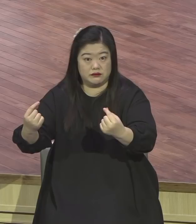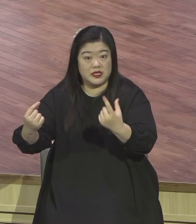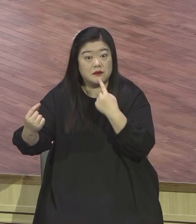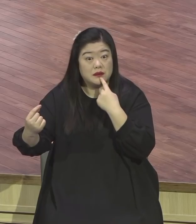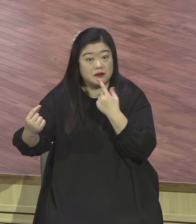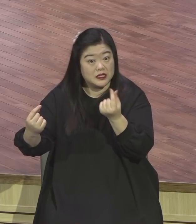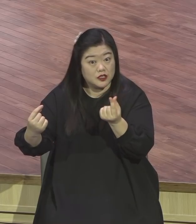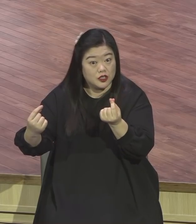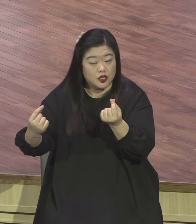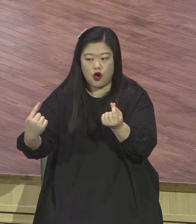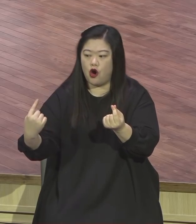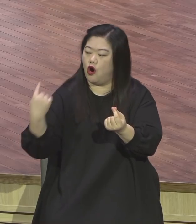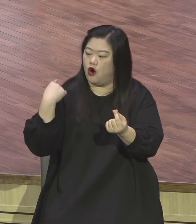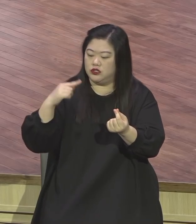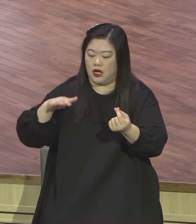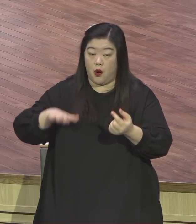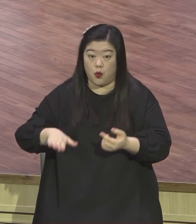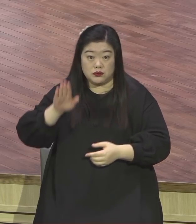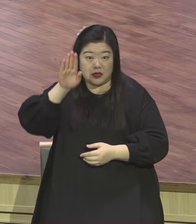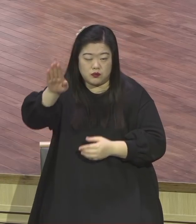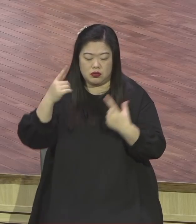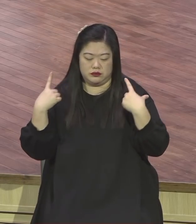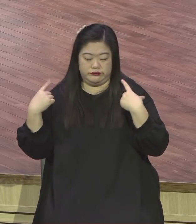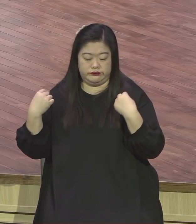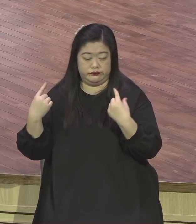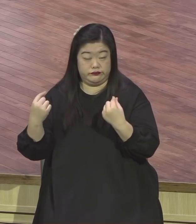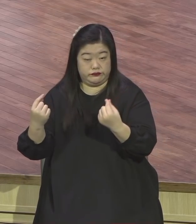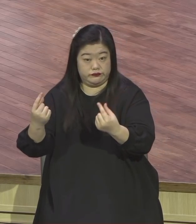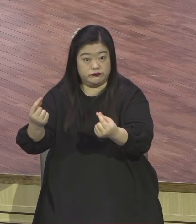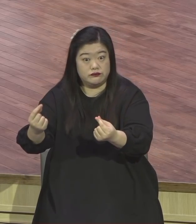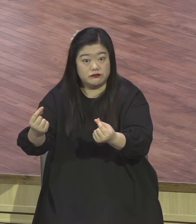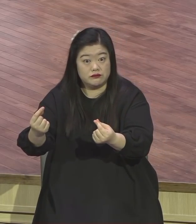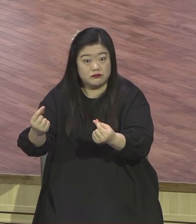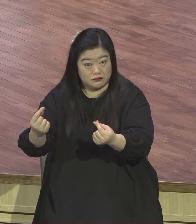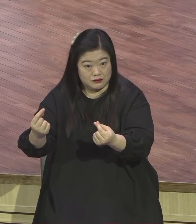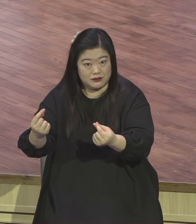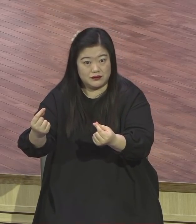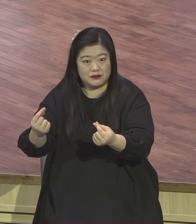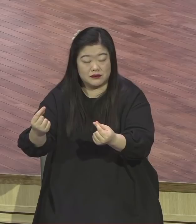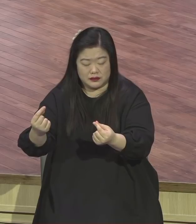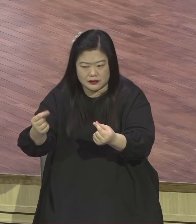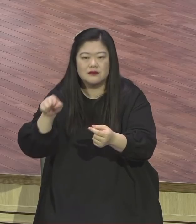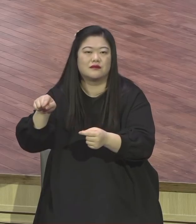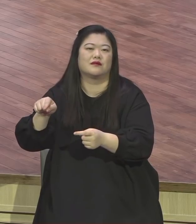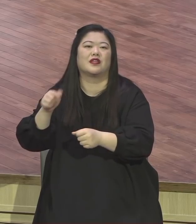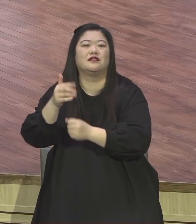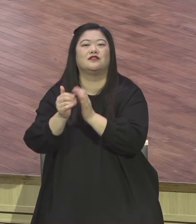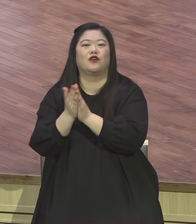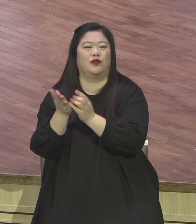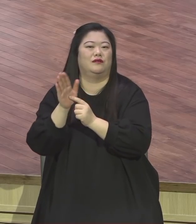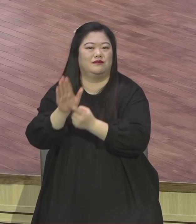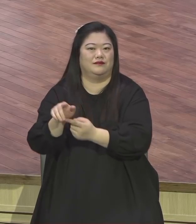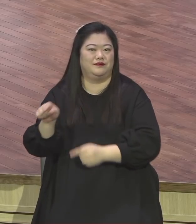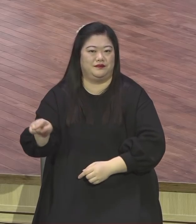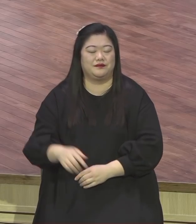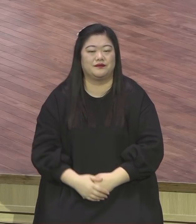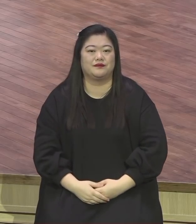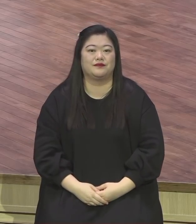영원토록 동일하시다. 성경은 분명히 그렇게 말씀하고 있어요. 한마디로 하나님의